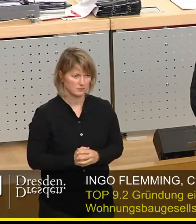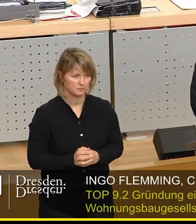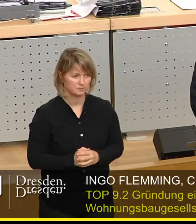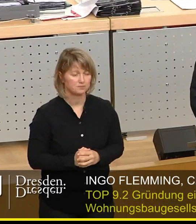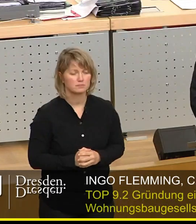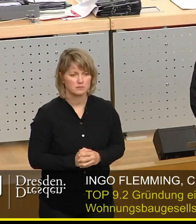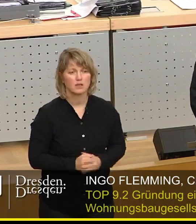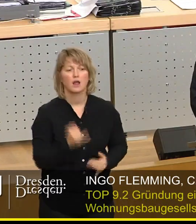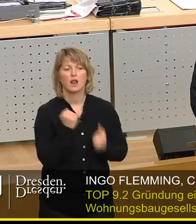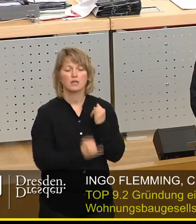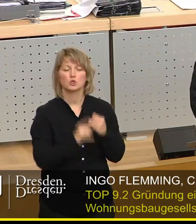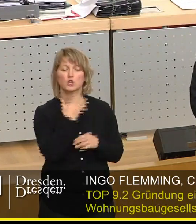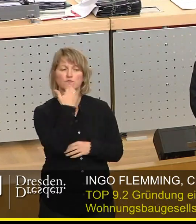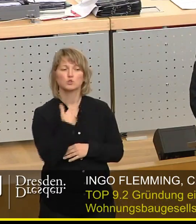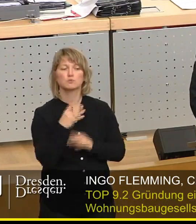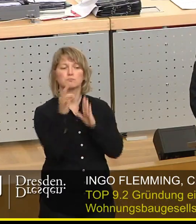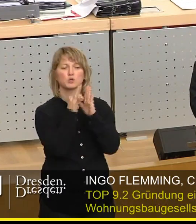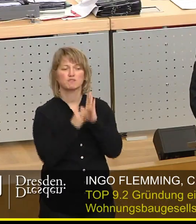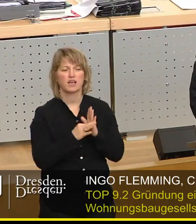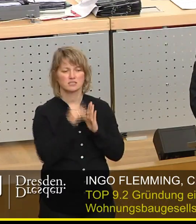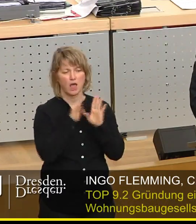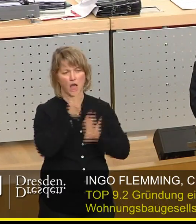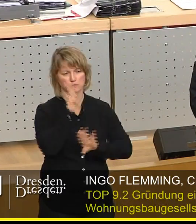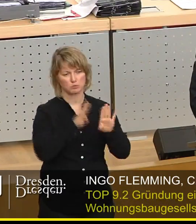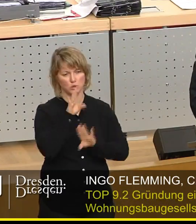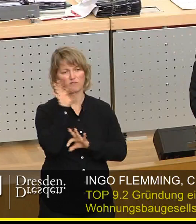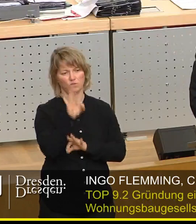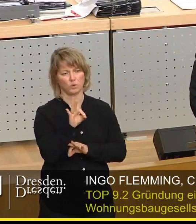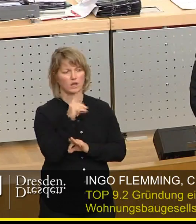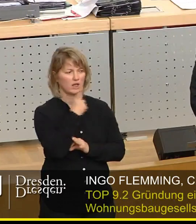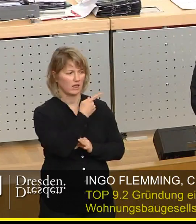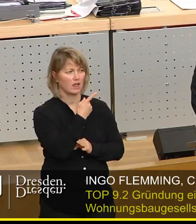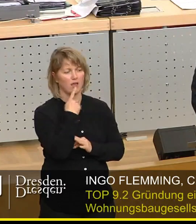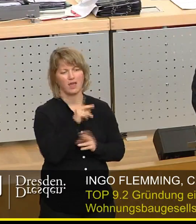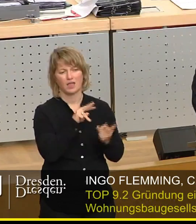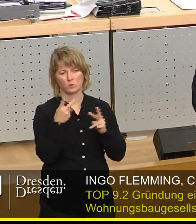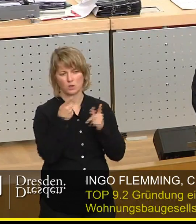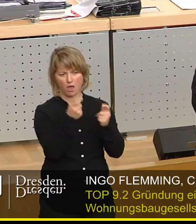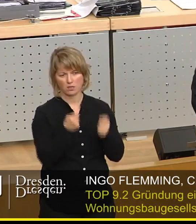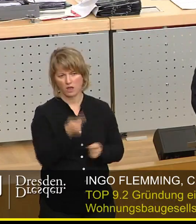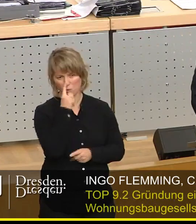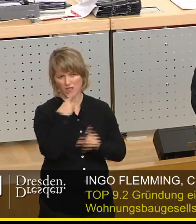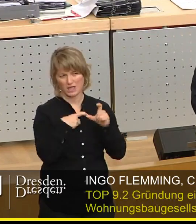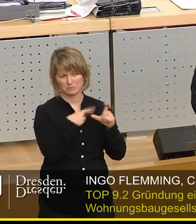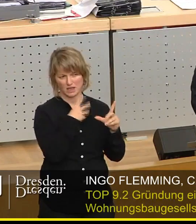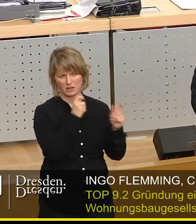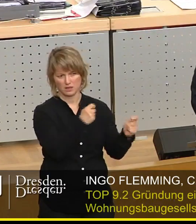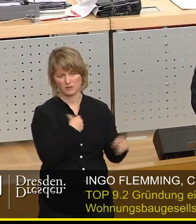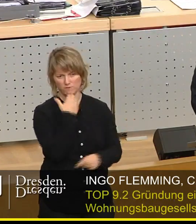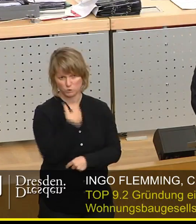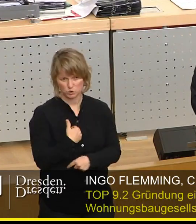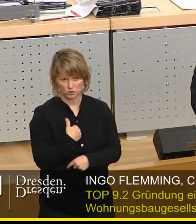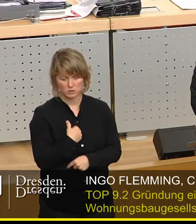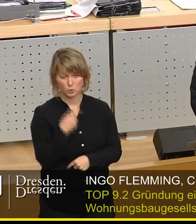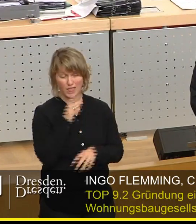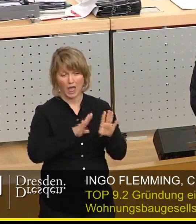punktweise Abstimmung für den Änderungsantrag der SPD beantragen und auch noch mal vor den Abstimmungen eine drei